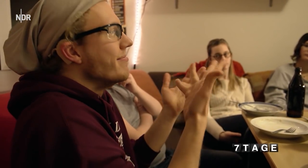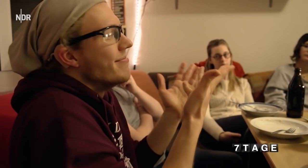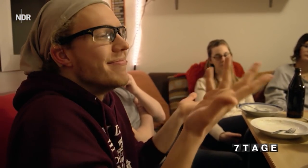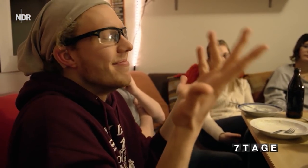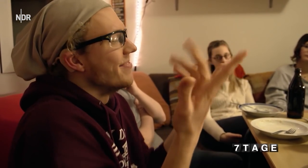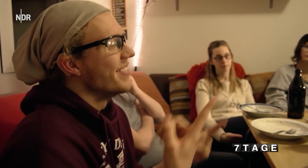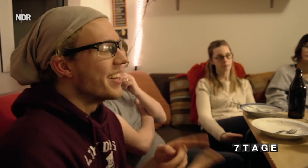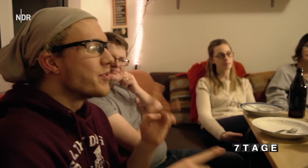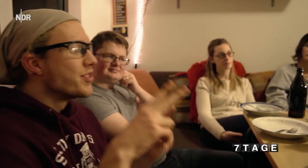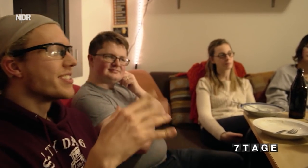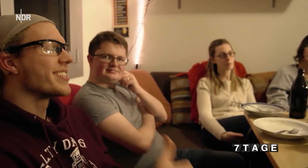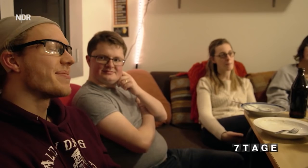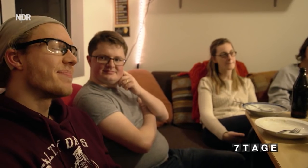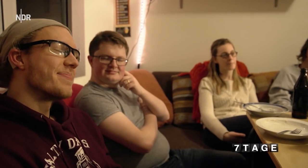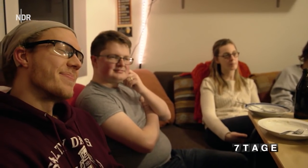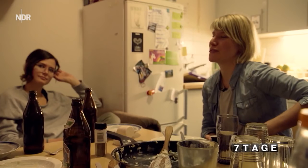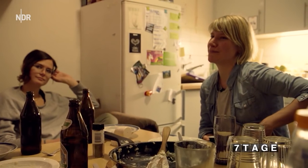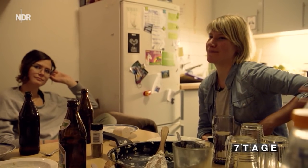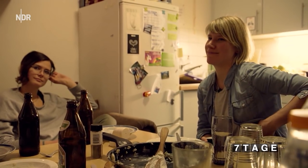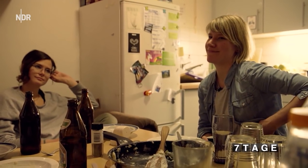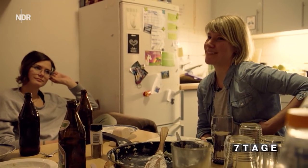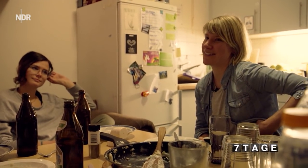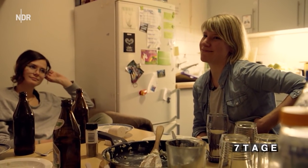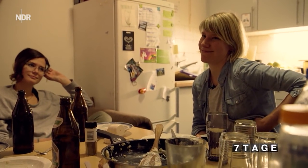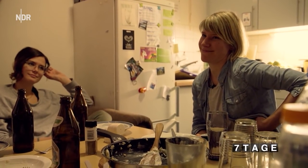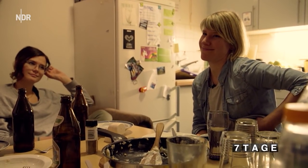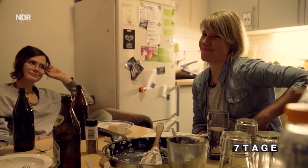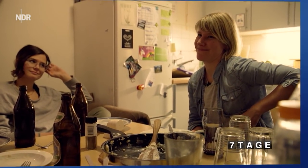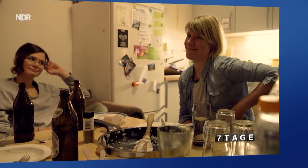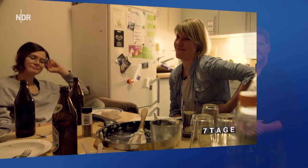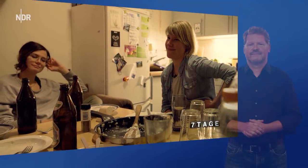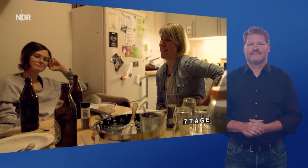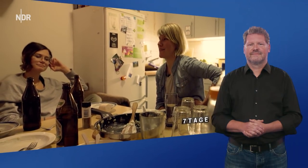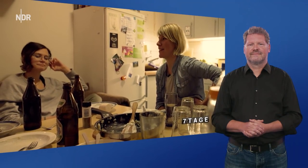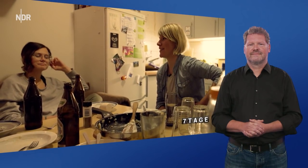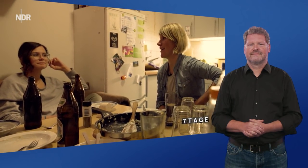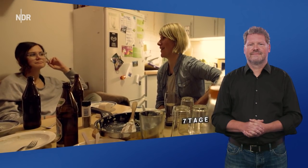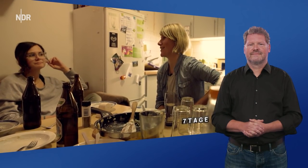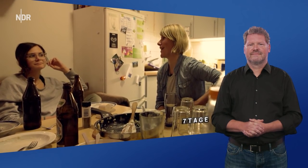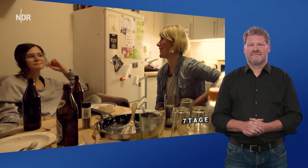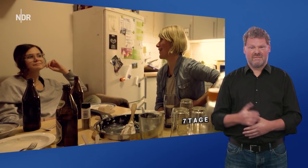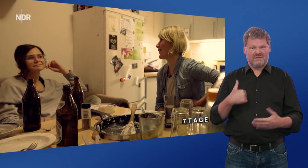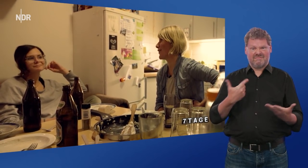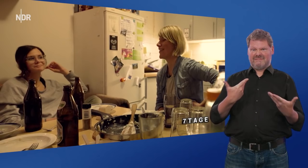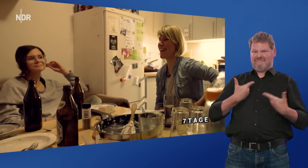wenn wir zu 10 hier sitzen würden, ist es trotzdem niemals das Gefühl von ausgeschlossen sein. Jetzt werde ich diejenige sein, die da nichts versteht.